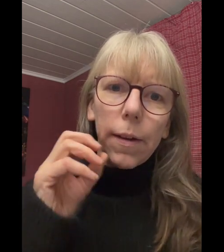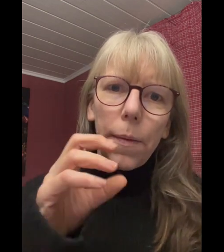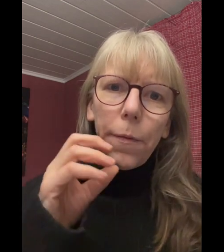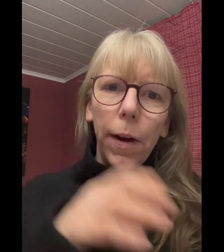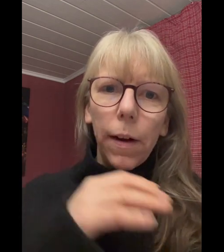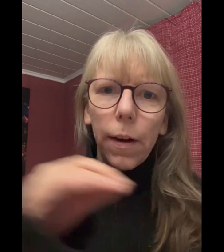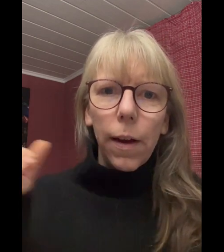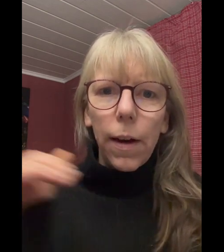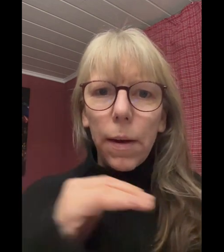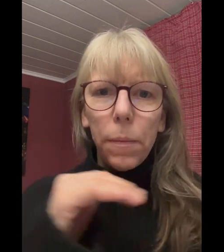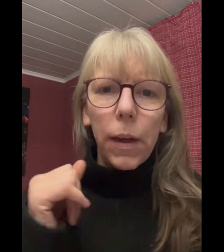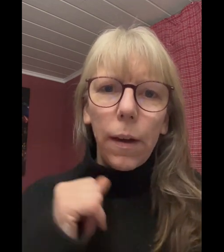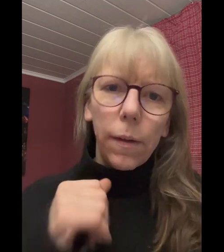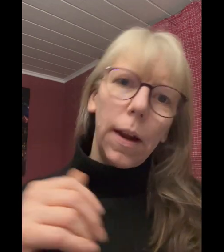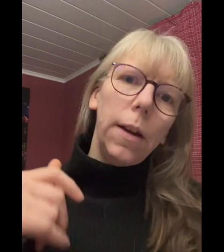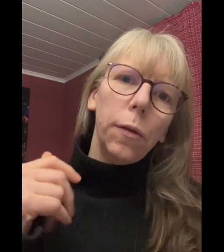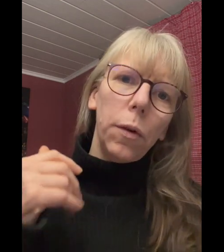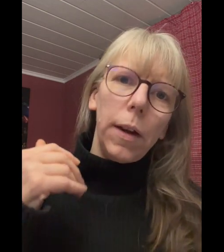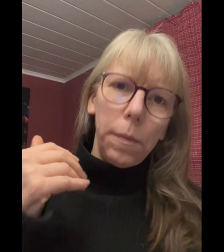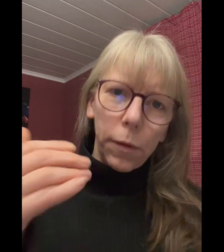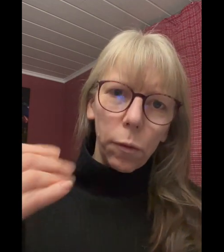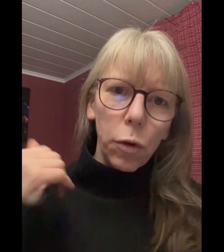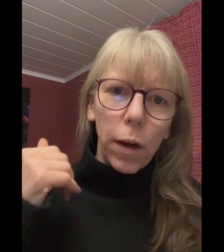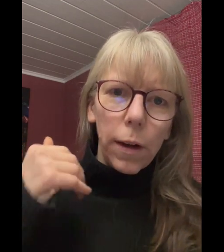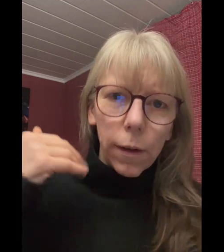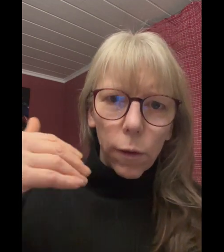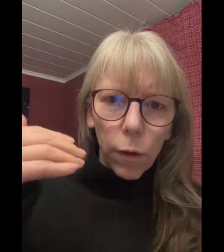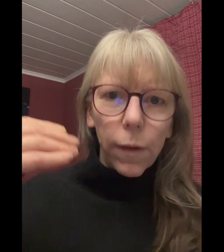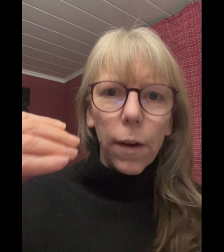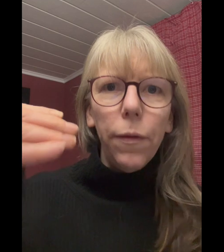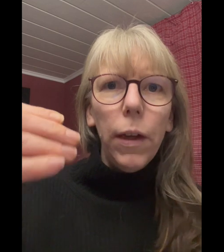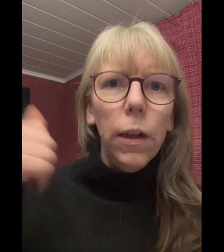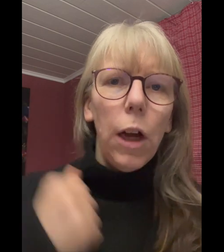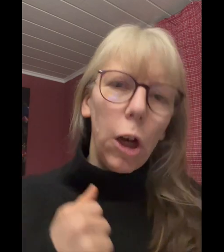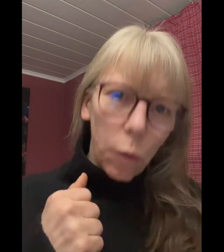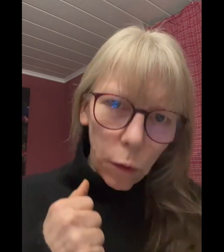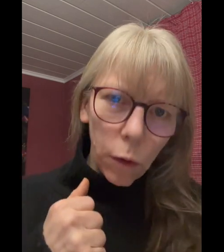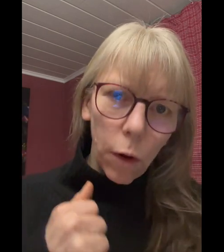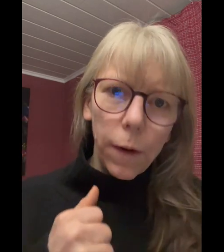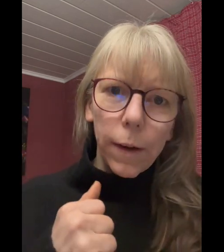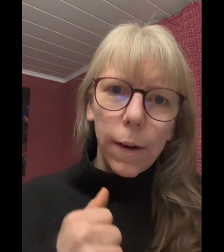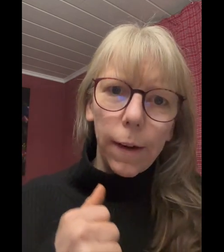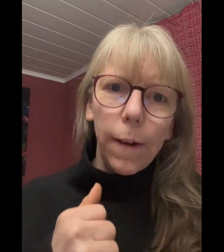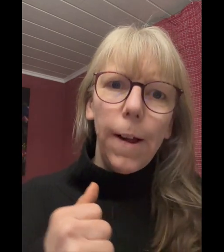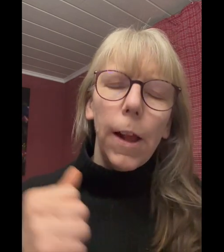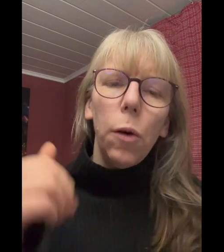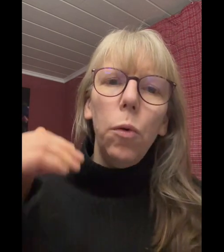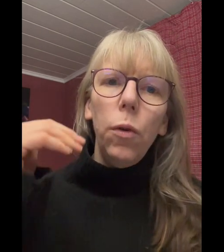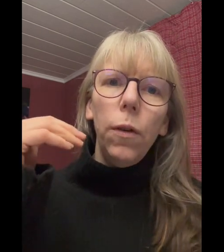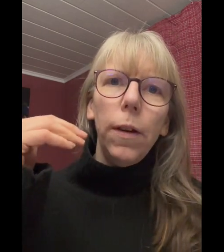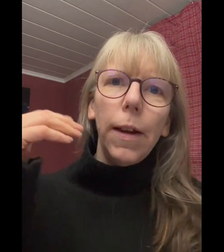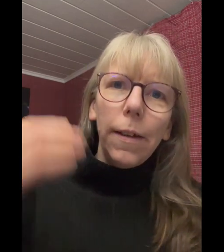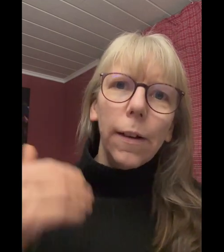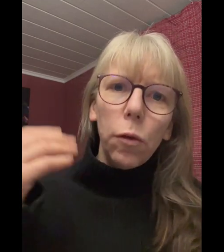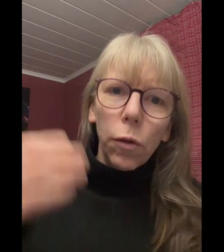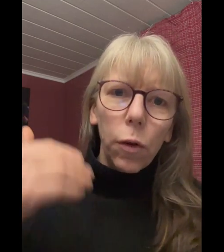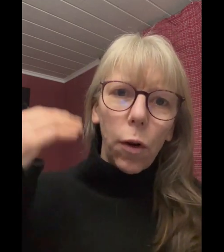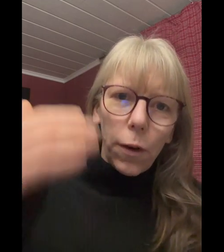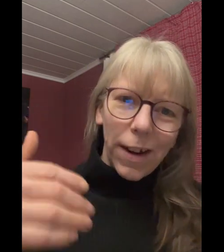Empfang an einem Tresen eines Unternehmens zuständig ist, dort sehr viel Kundenkontakt hat und da dieser Kundenkontakt